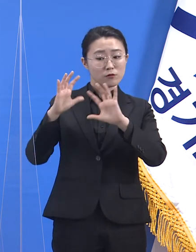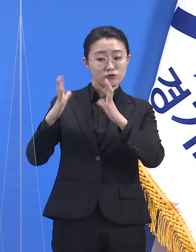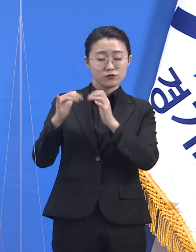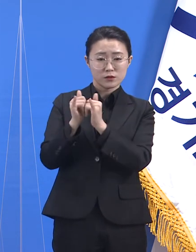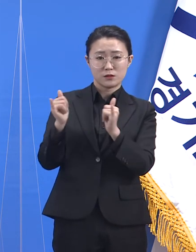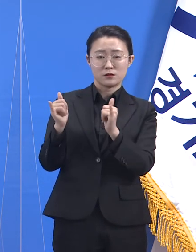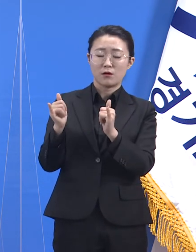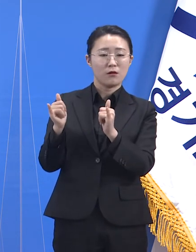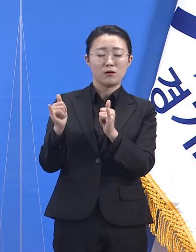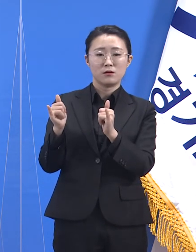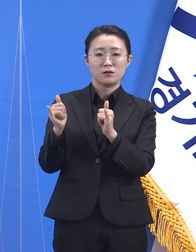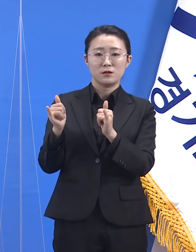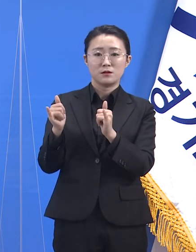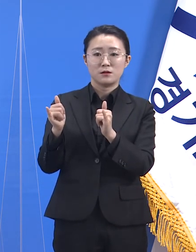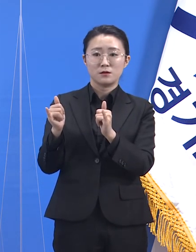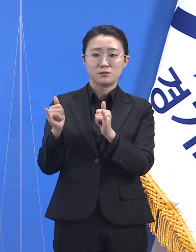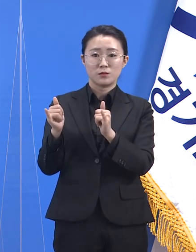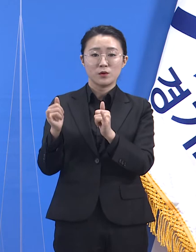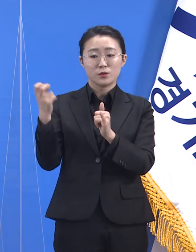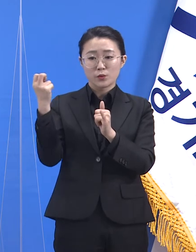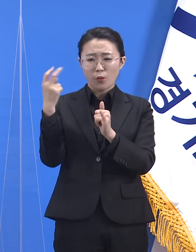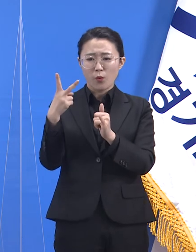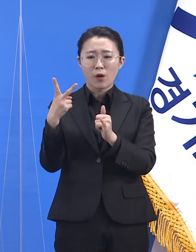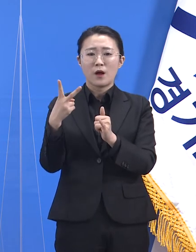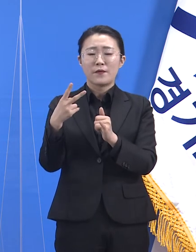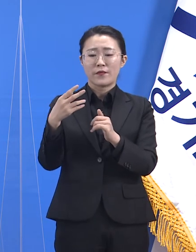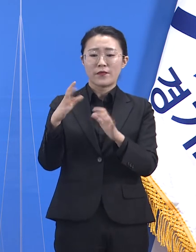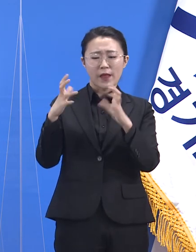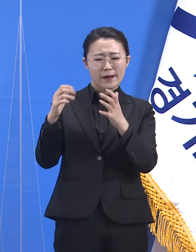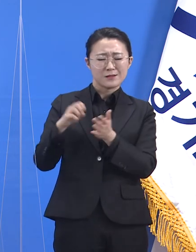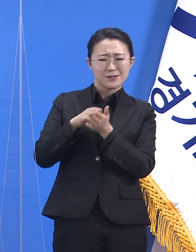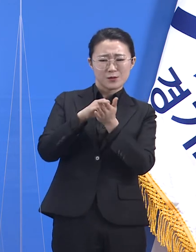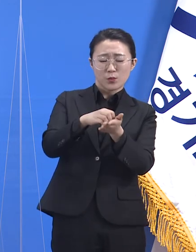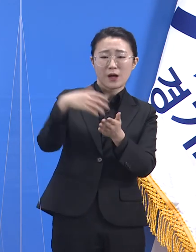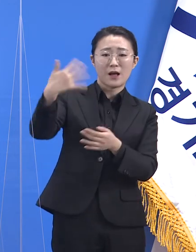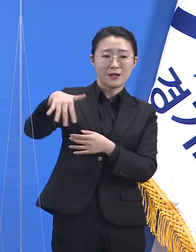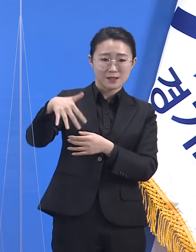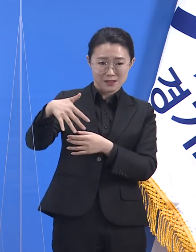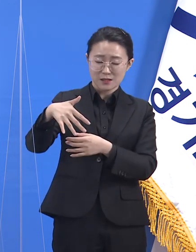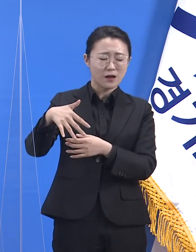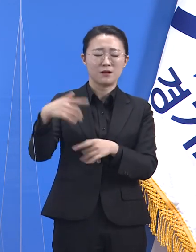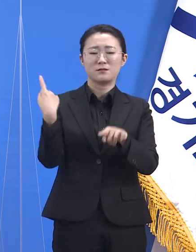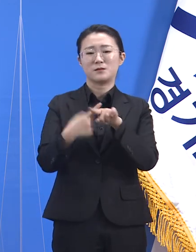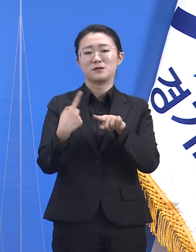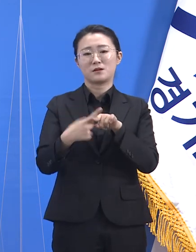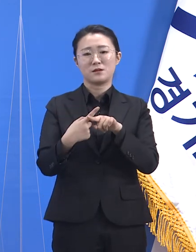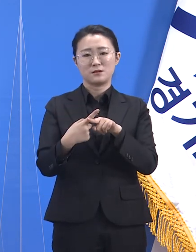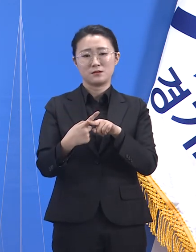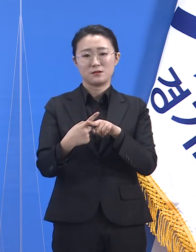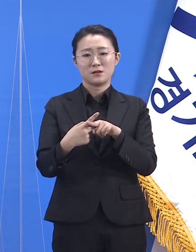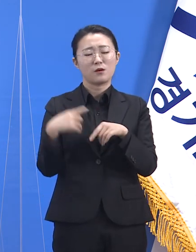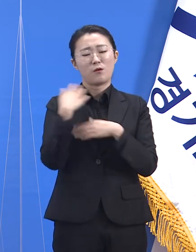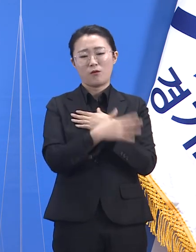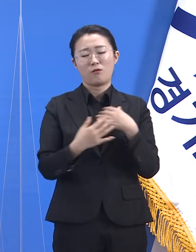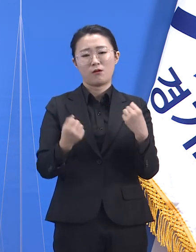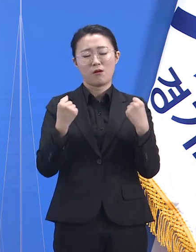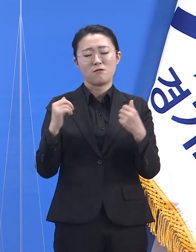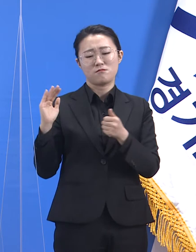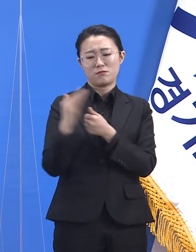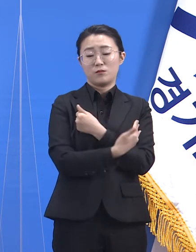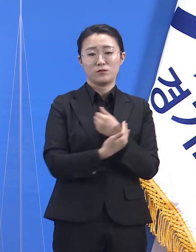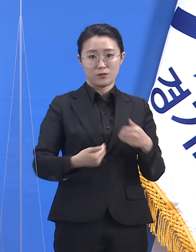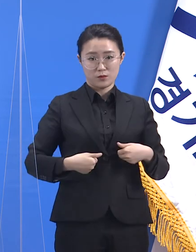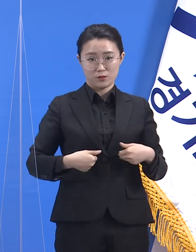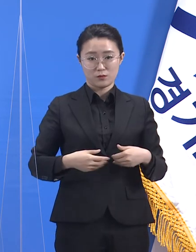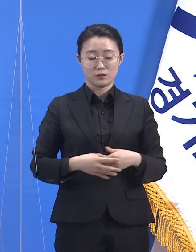미등록 상태의 이주노동자라고 해도 마찬가지입니다. 다른 지자체와 비교했을